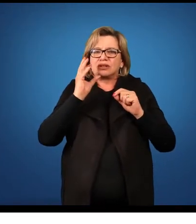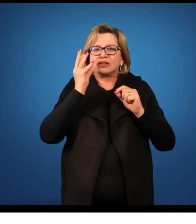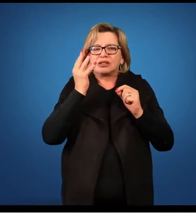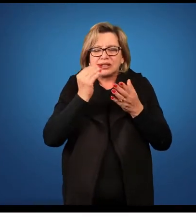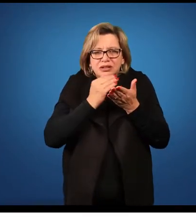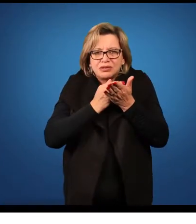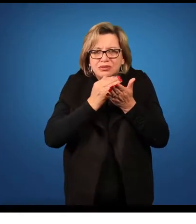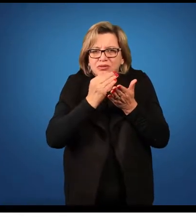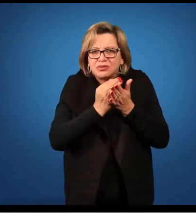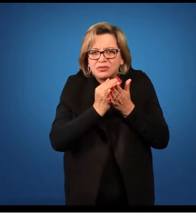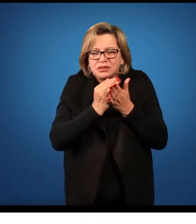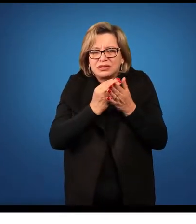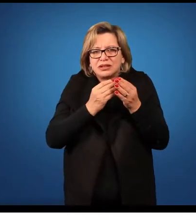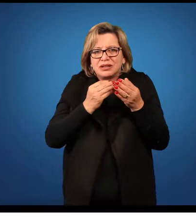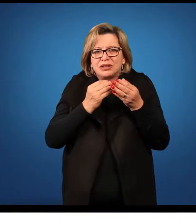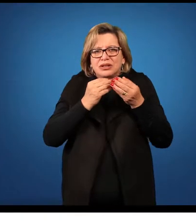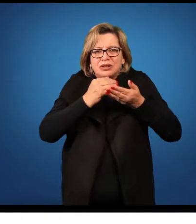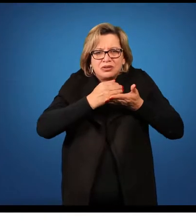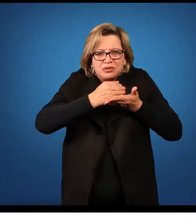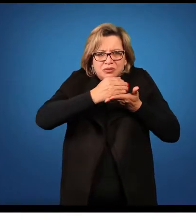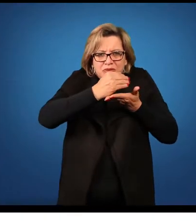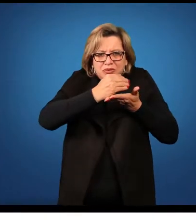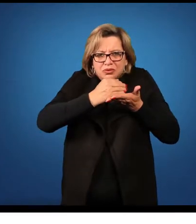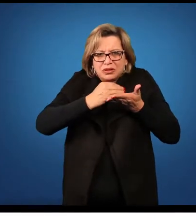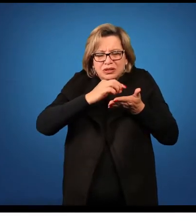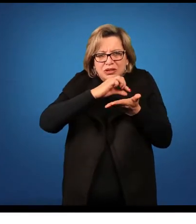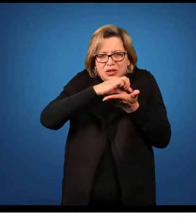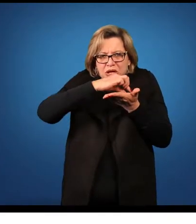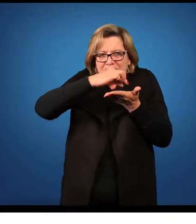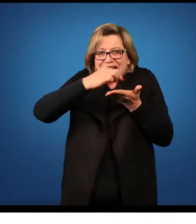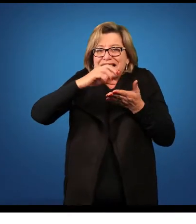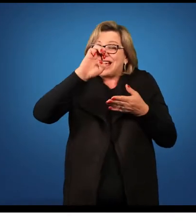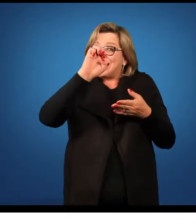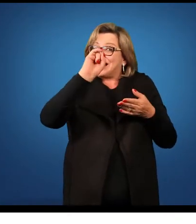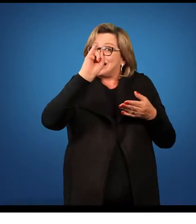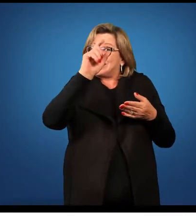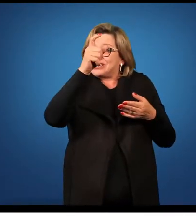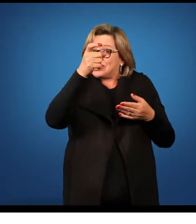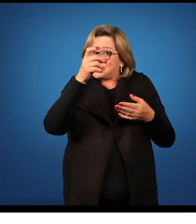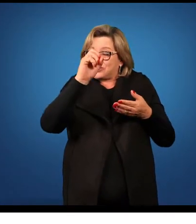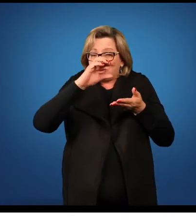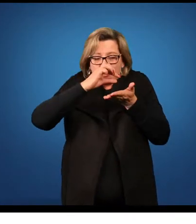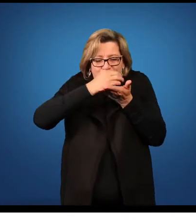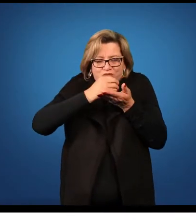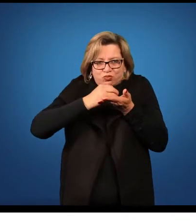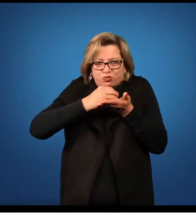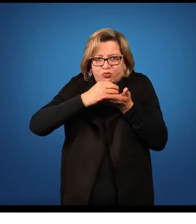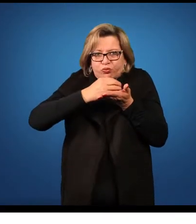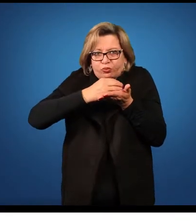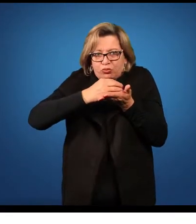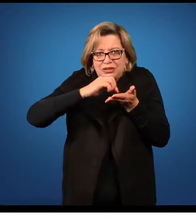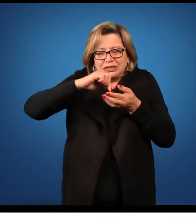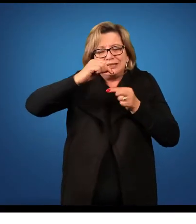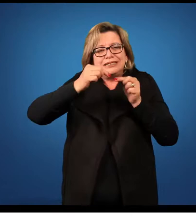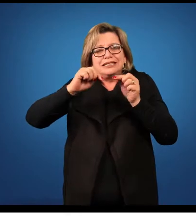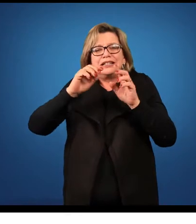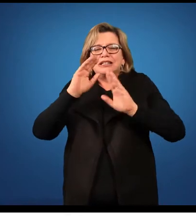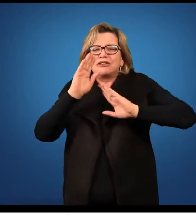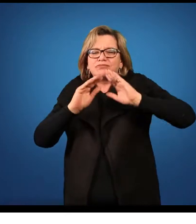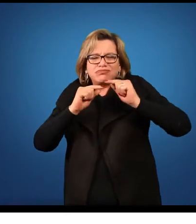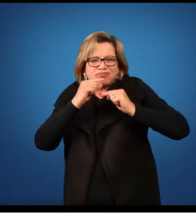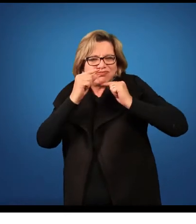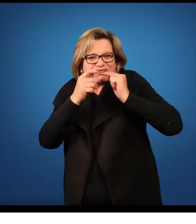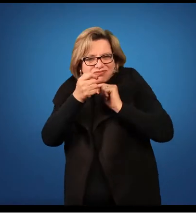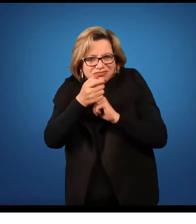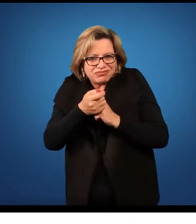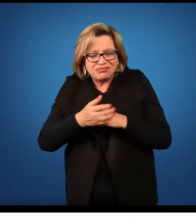a partir de expansões do próprio eixo caulinar, formando uma estrutura pouco desenvolvida.